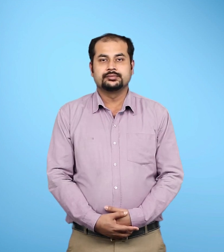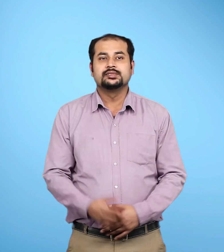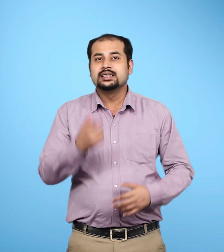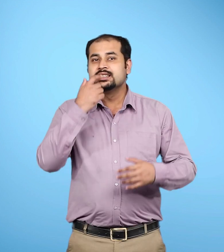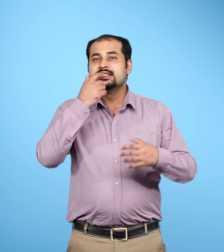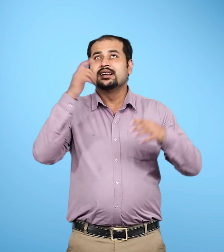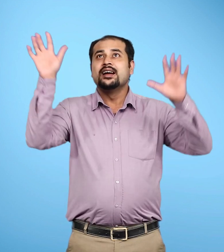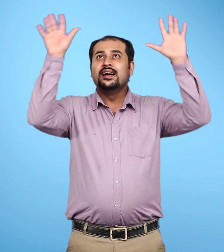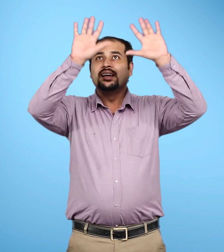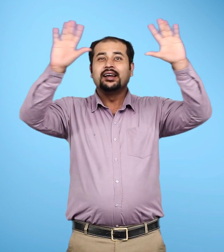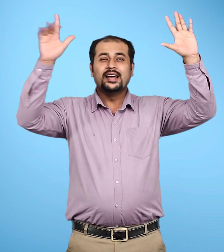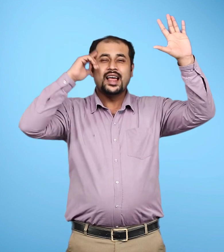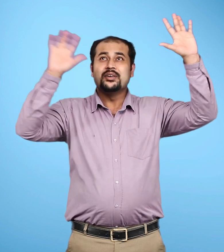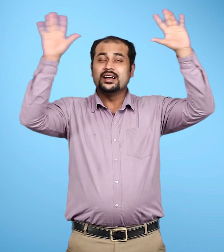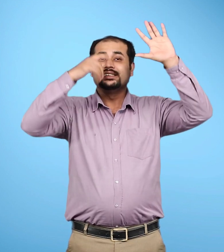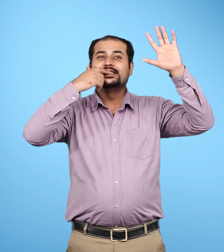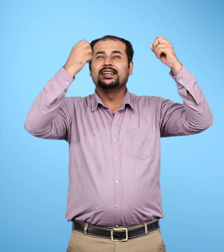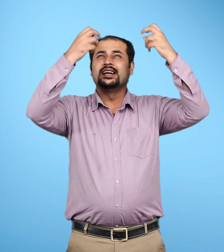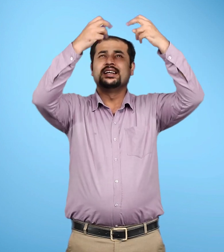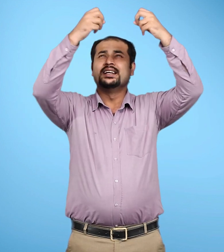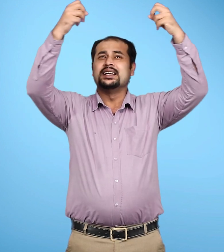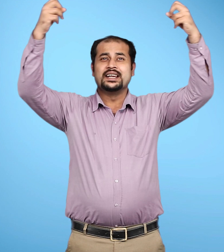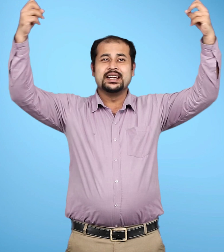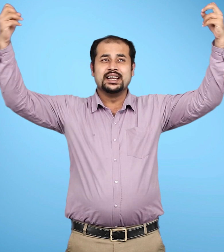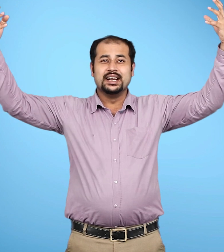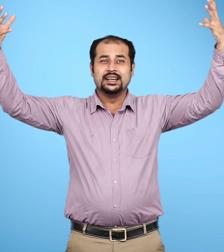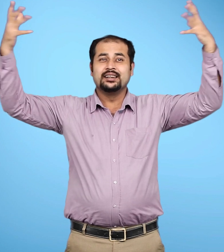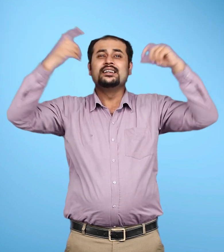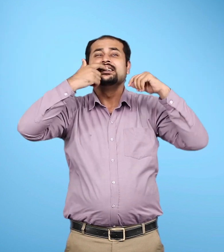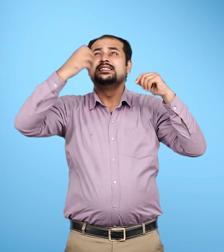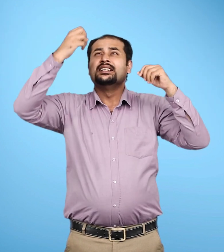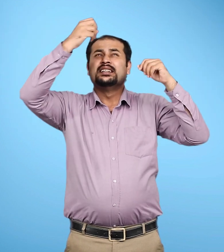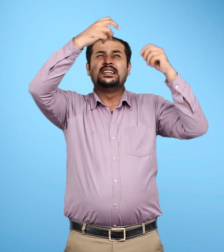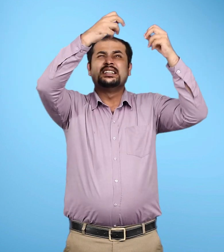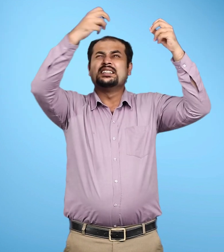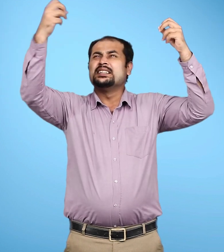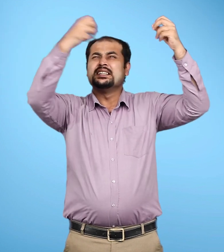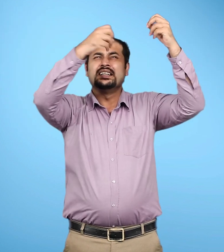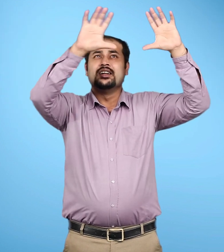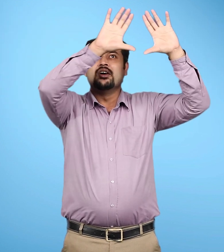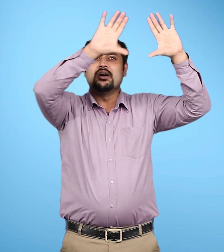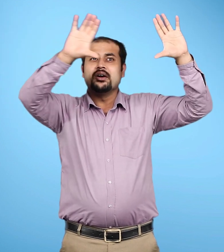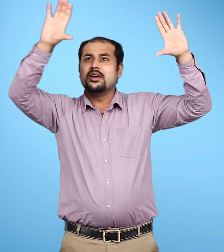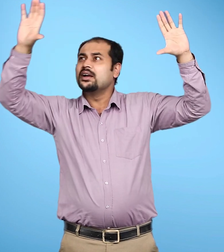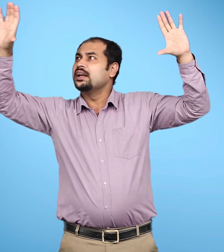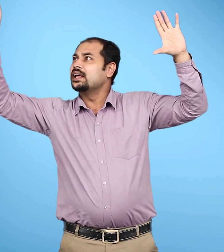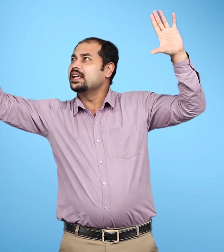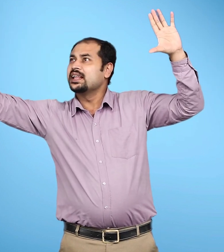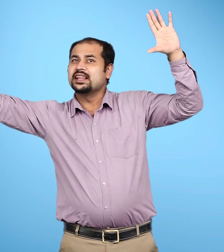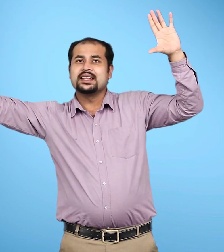क्या आपने तारों वाले खुले आकाश में एक ओर से दूसरी ओर तक फैली चौरी सफेद